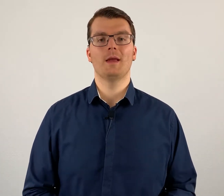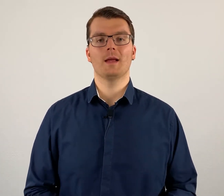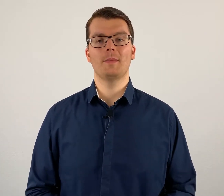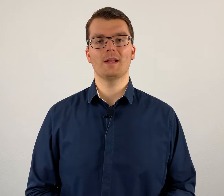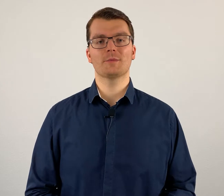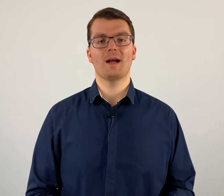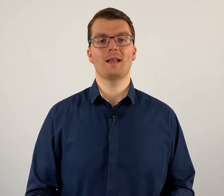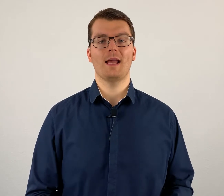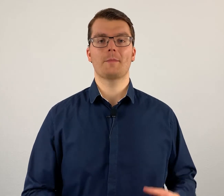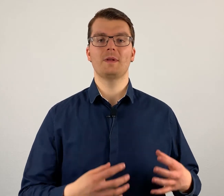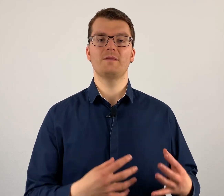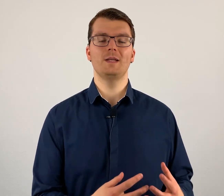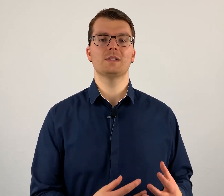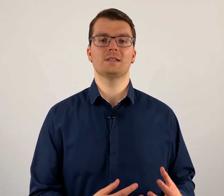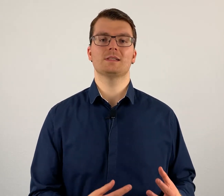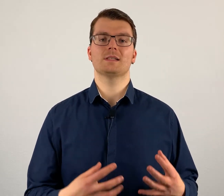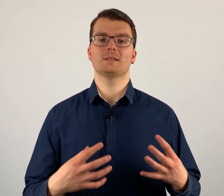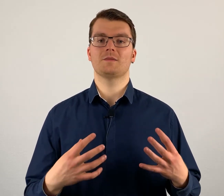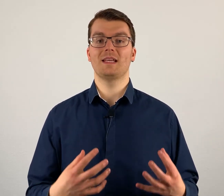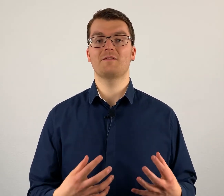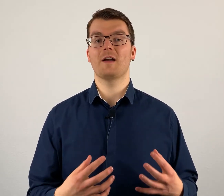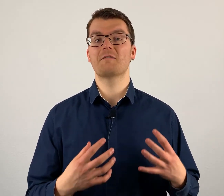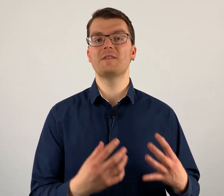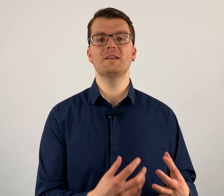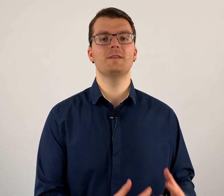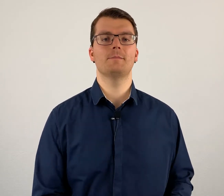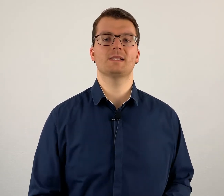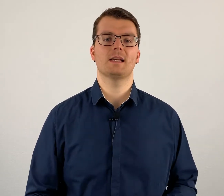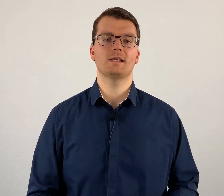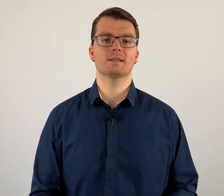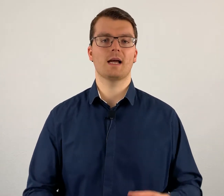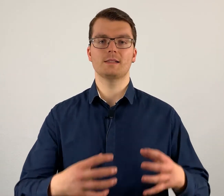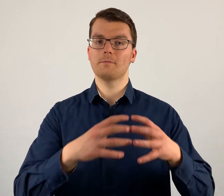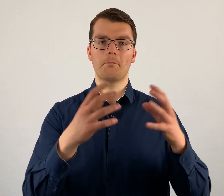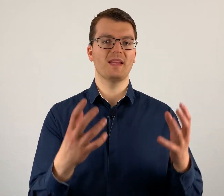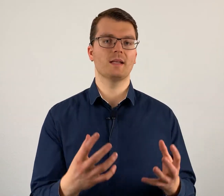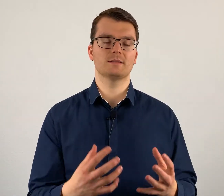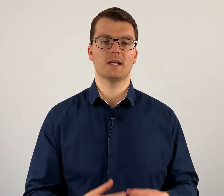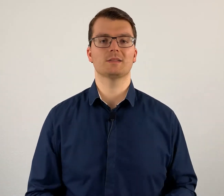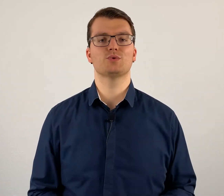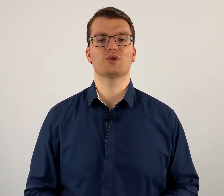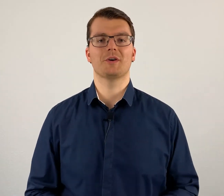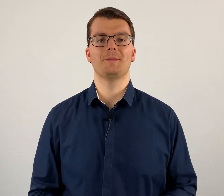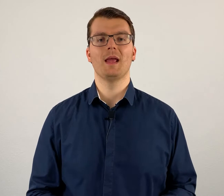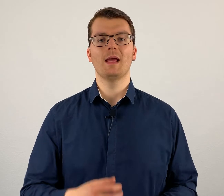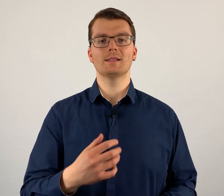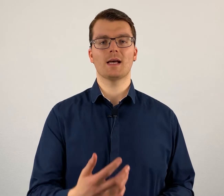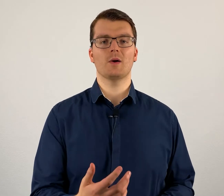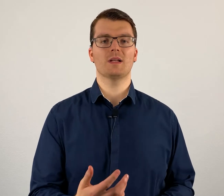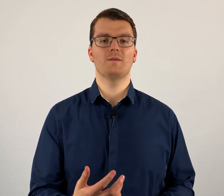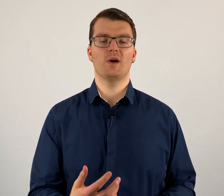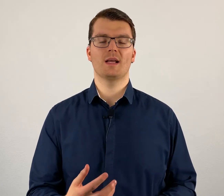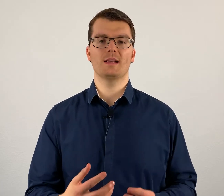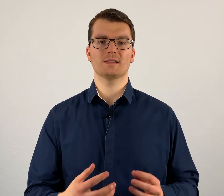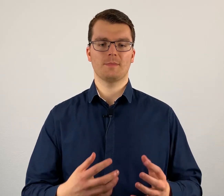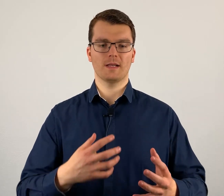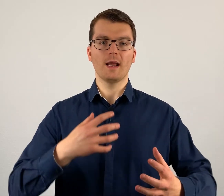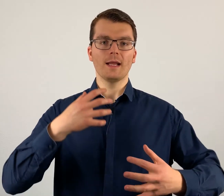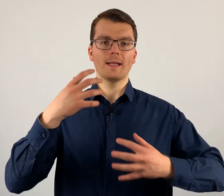Gebärdensprachenlernen mit Videos ist, dass es auf jeden Fall viel, viel besser ist, als Bilder sich anzuschauen. Es hat auch den Vorteil, dass man die